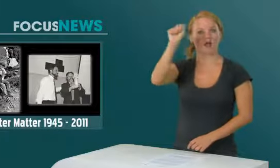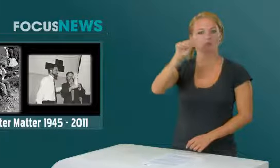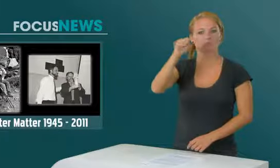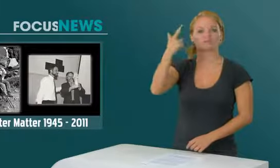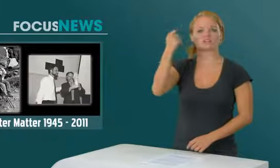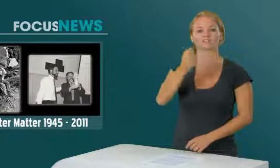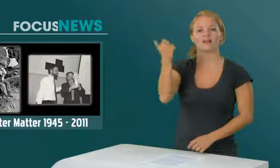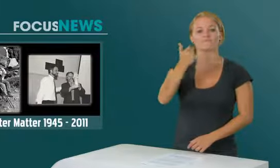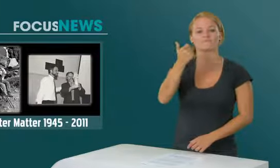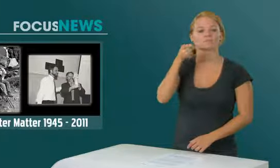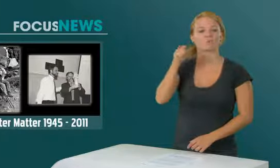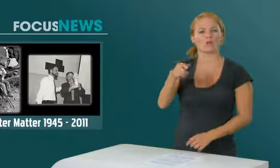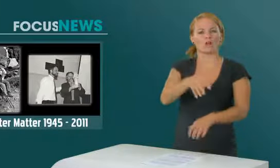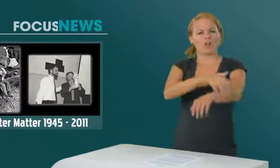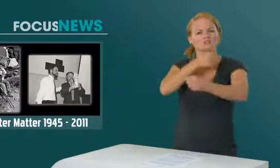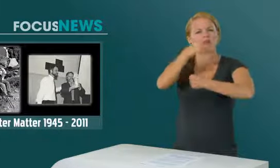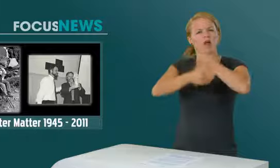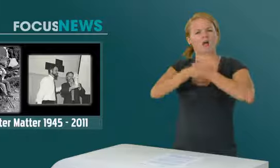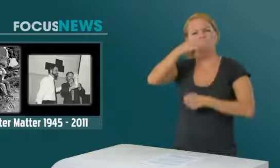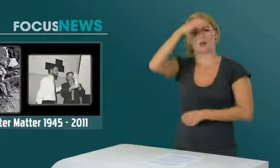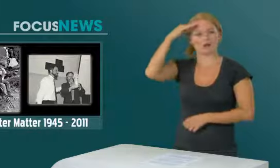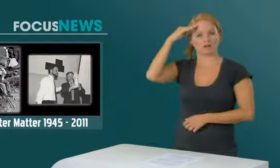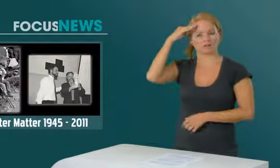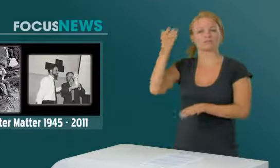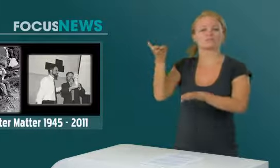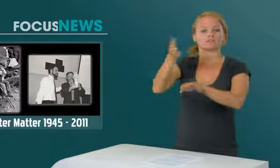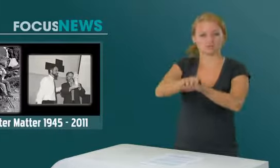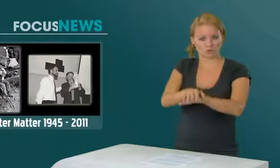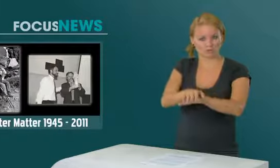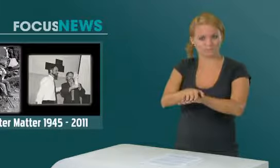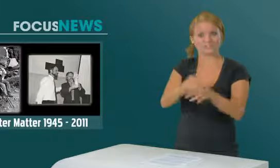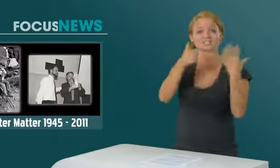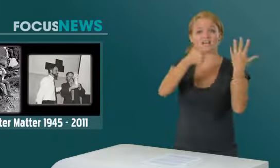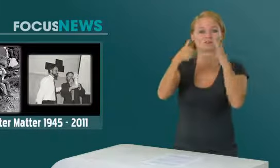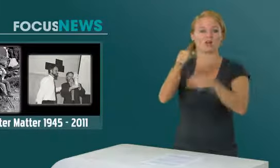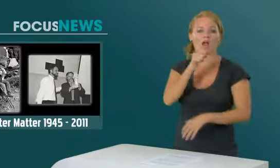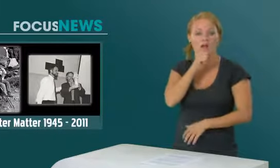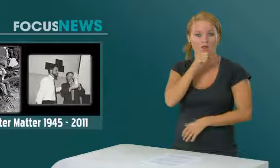August 2011 nach langjähriger Krankheit im Alter von 66 Jahren.